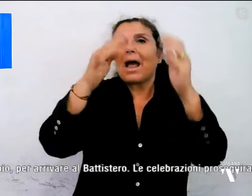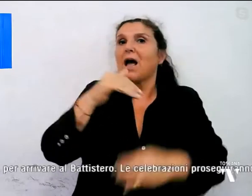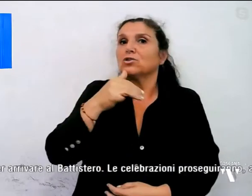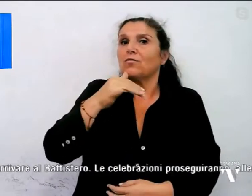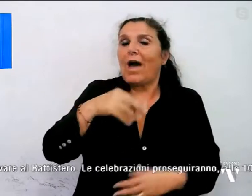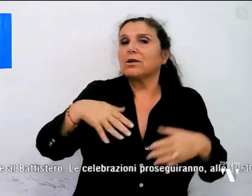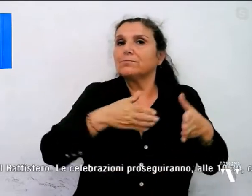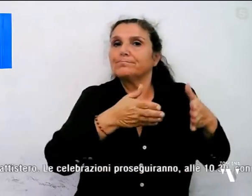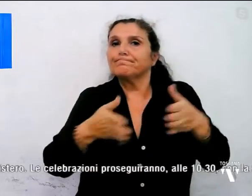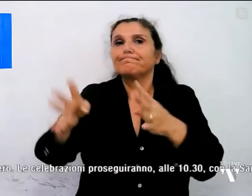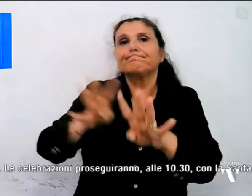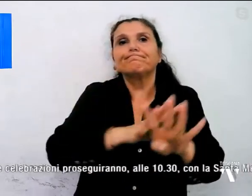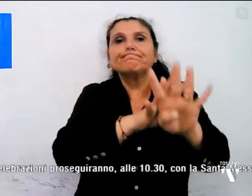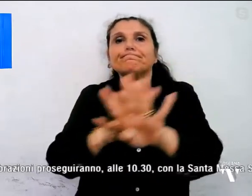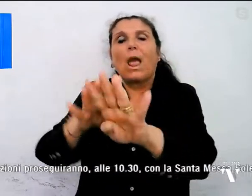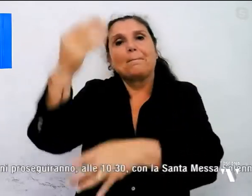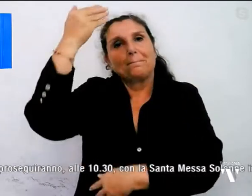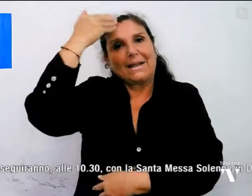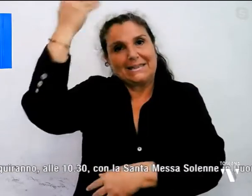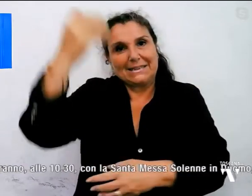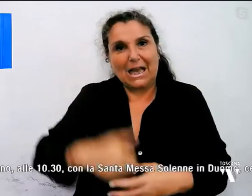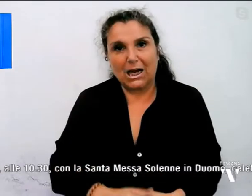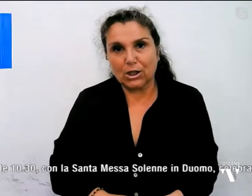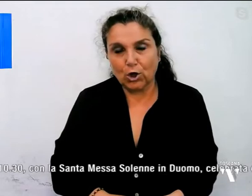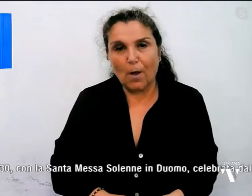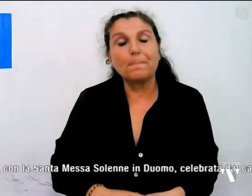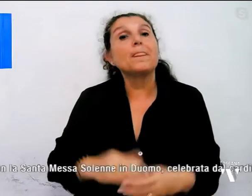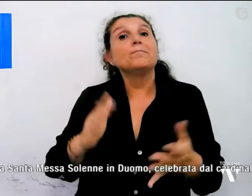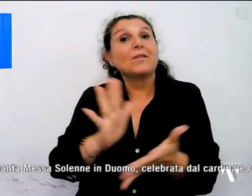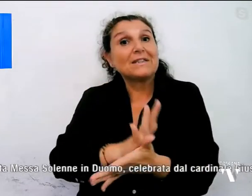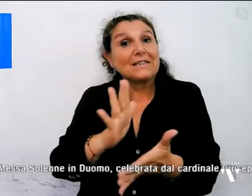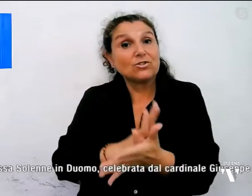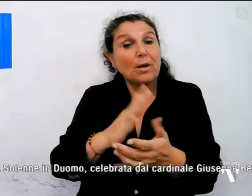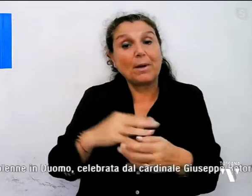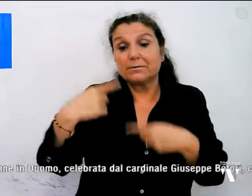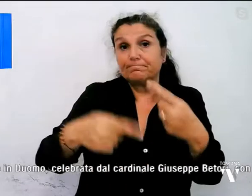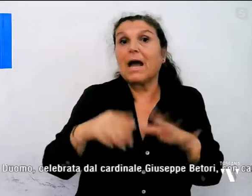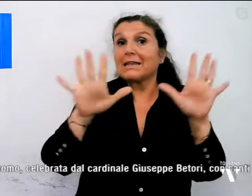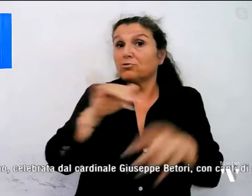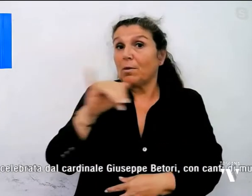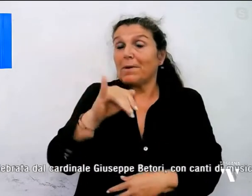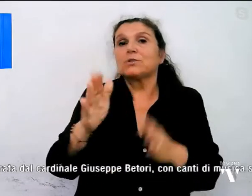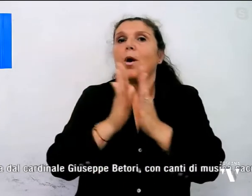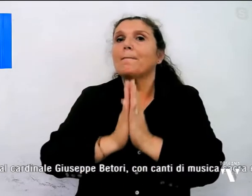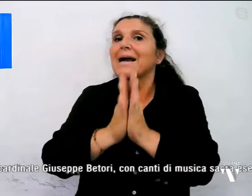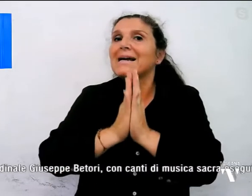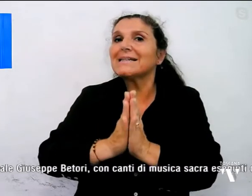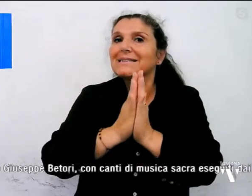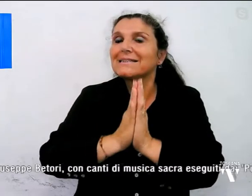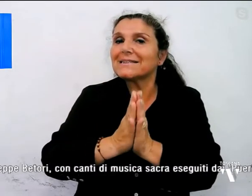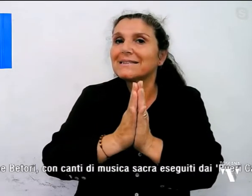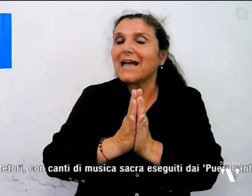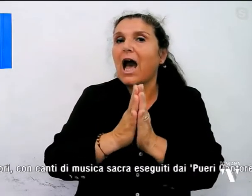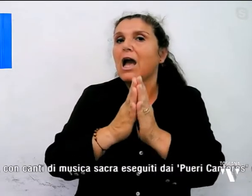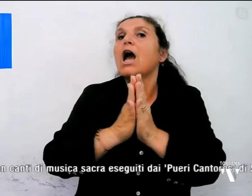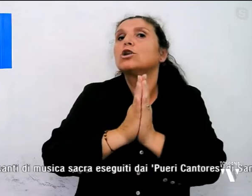arrivare al Battistero. Le celebrazioni proseguiranno alle 10.30 con la Santa Messa solenne in Duomo